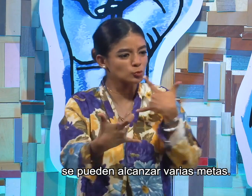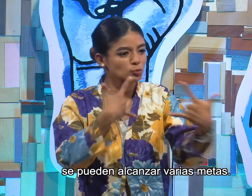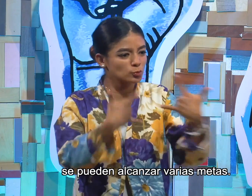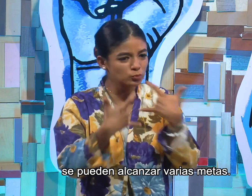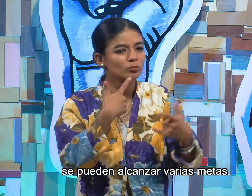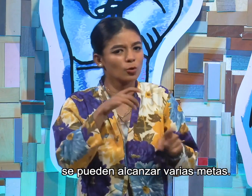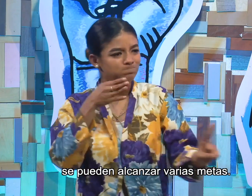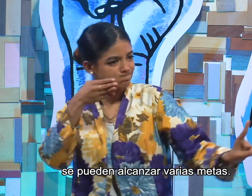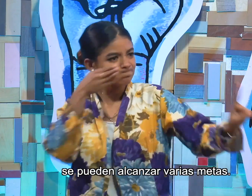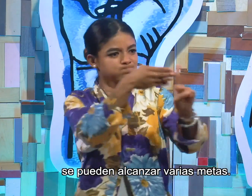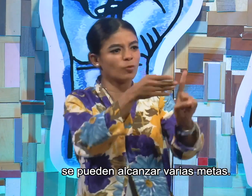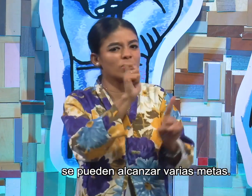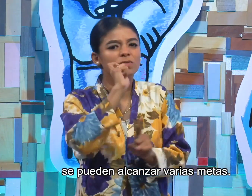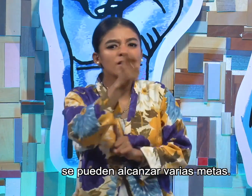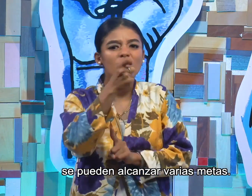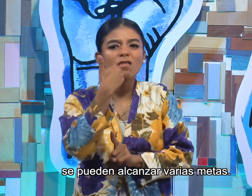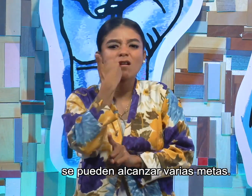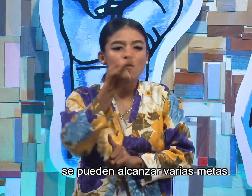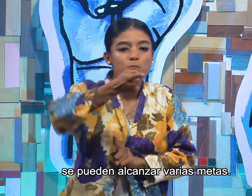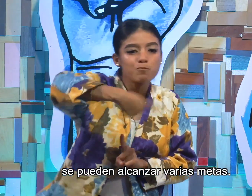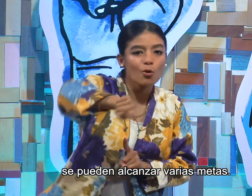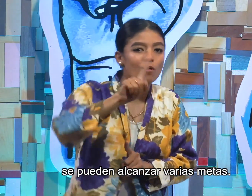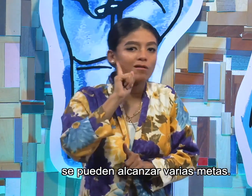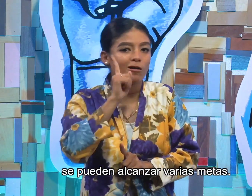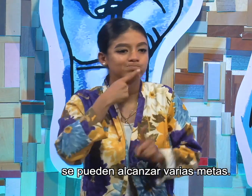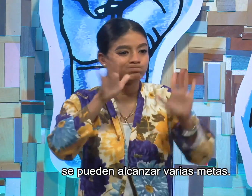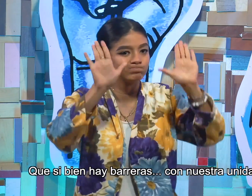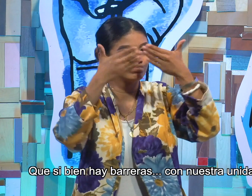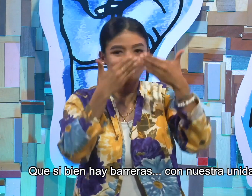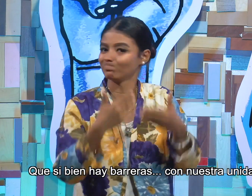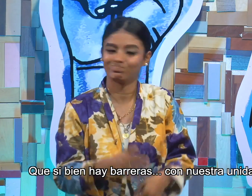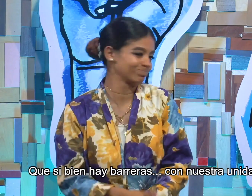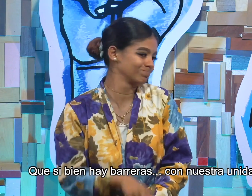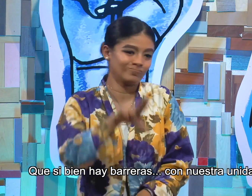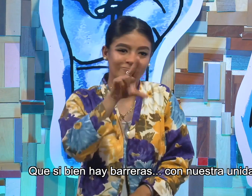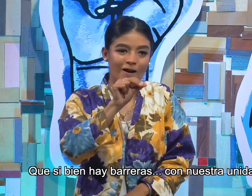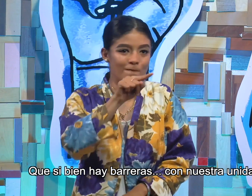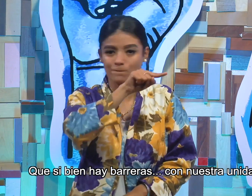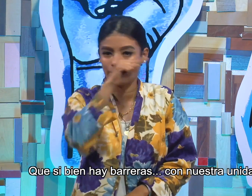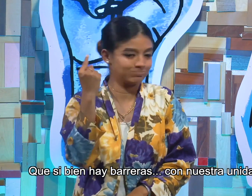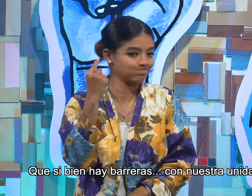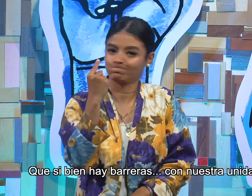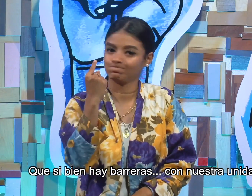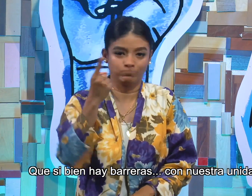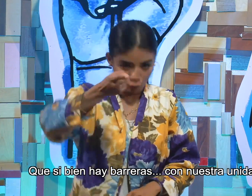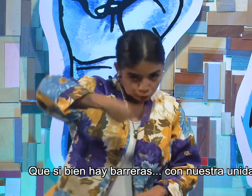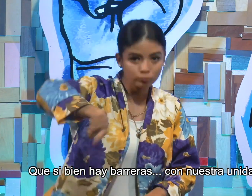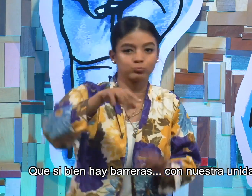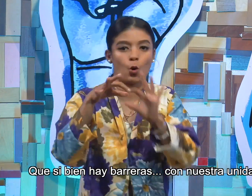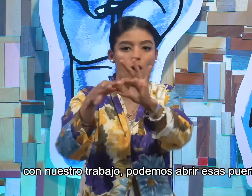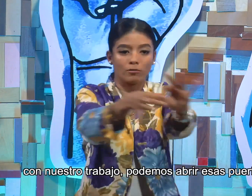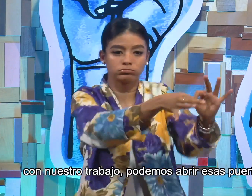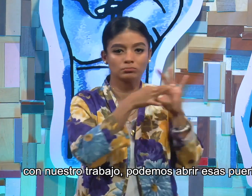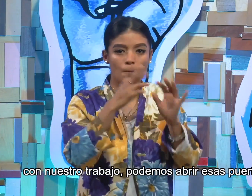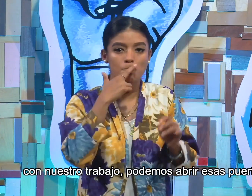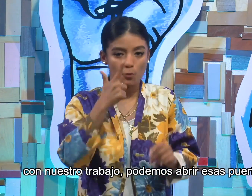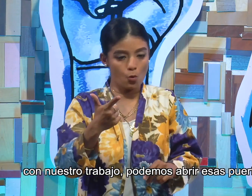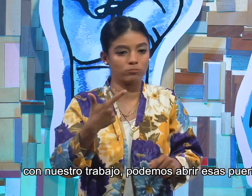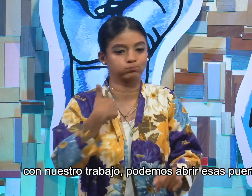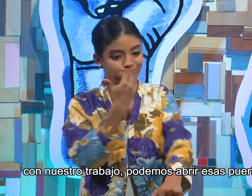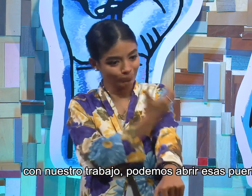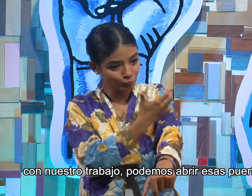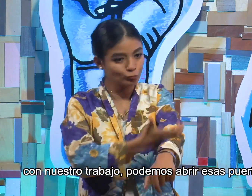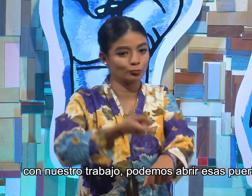y trabajo se pueden alcanzar varias metas. Que si bien hay barreras, con nuestra unidad, con nuestro